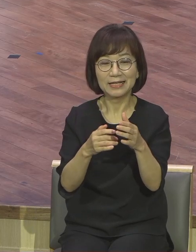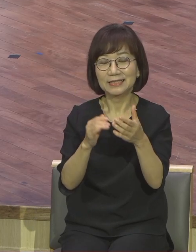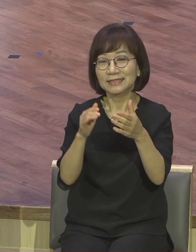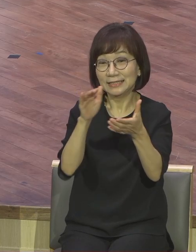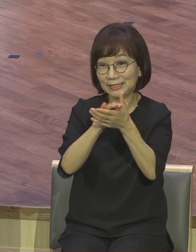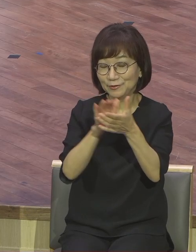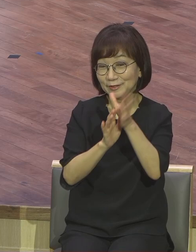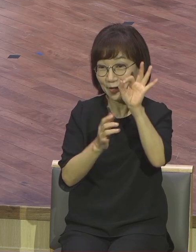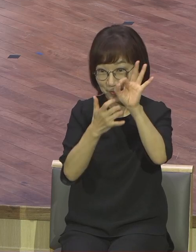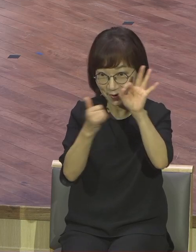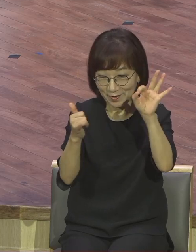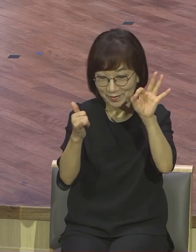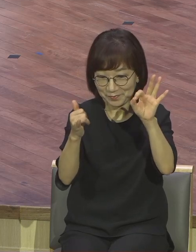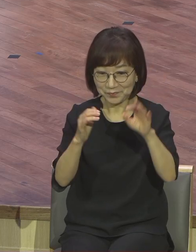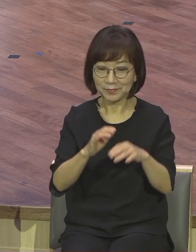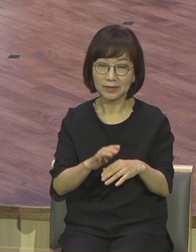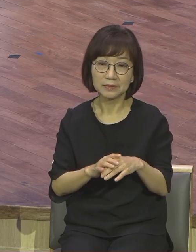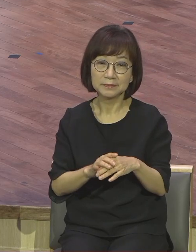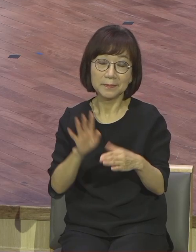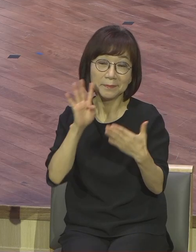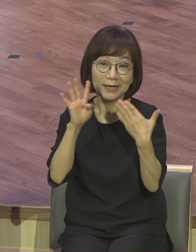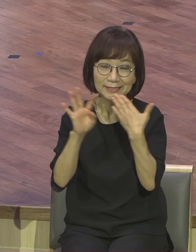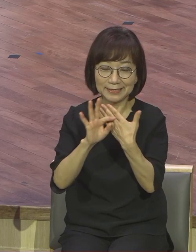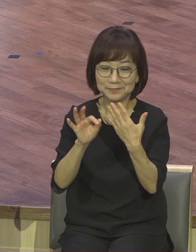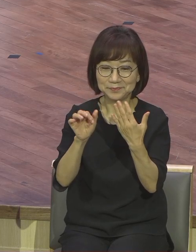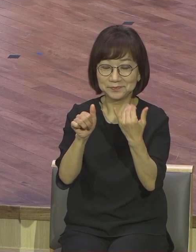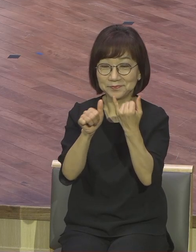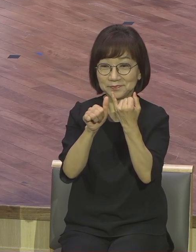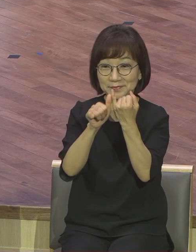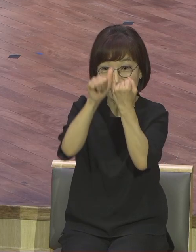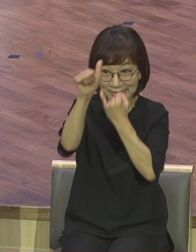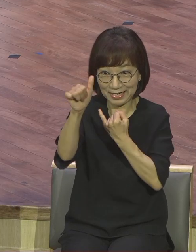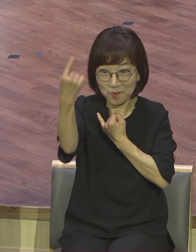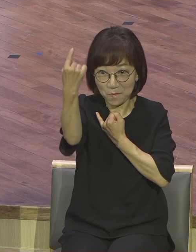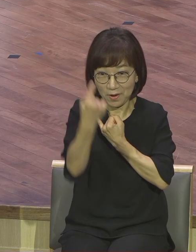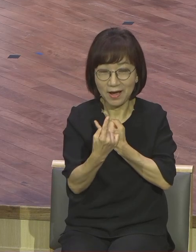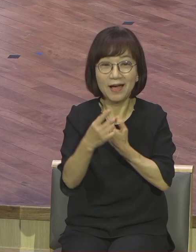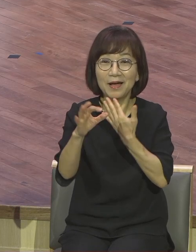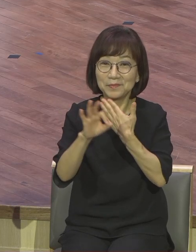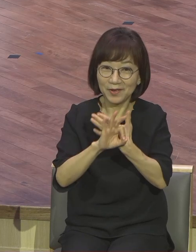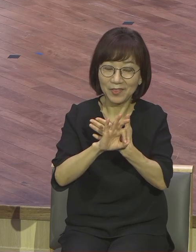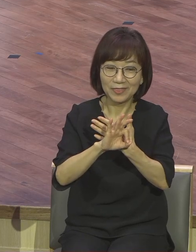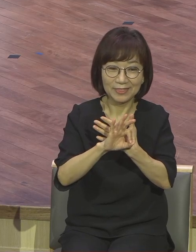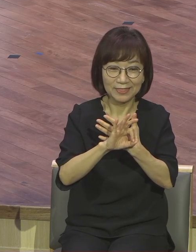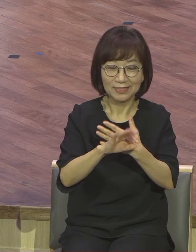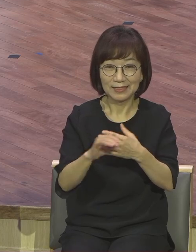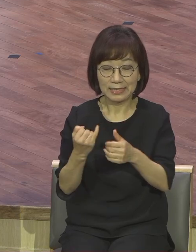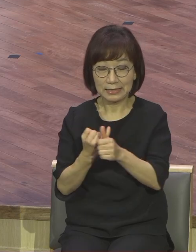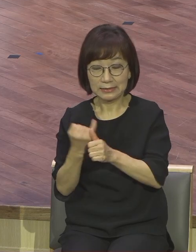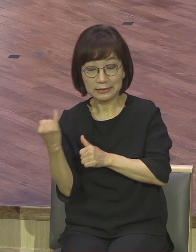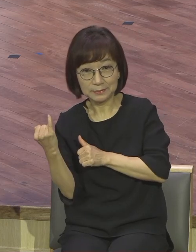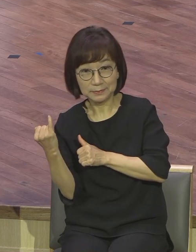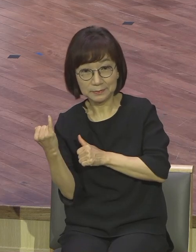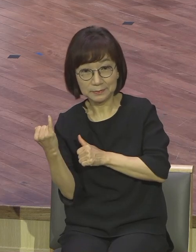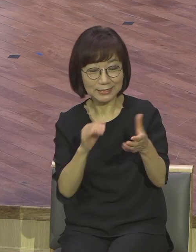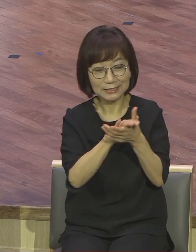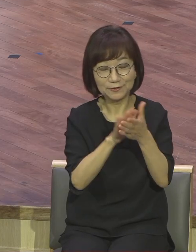도착하게 되면 신부는 친구들 들러리와 함께 등불을 켜고 신랑을 맞이하려 나가는